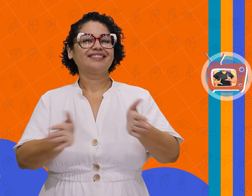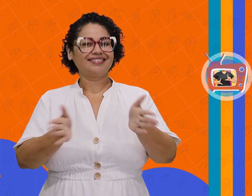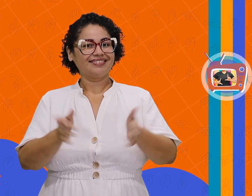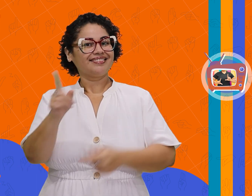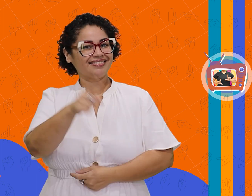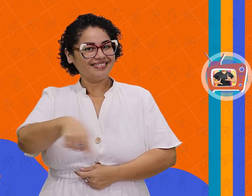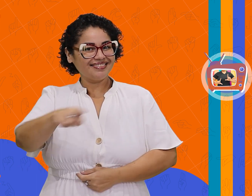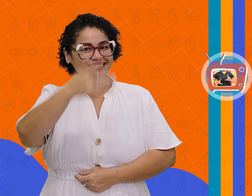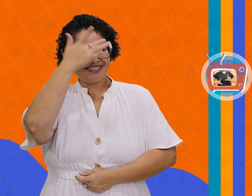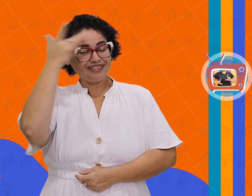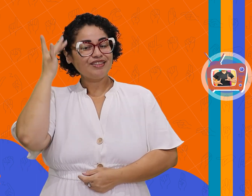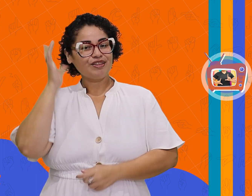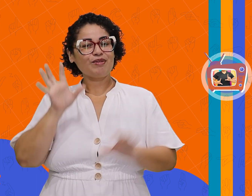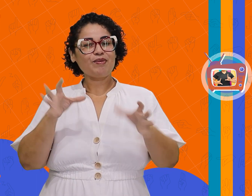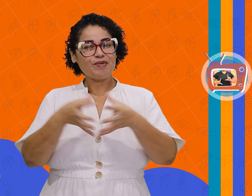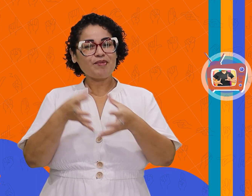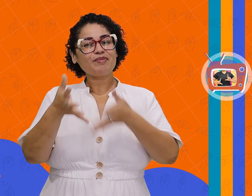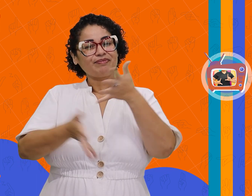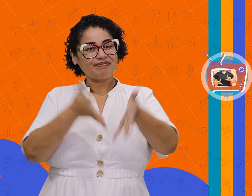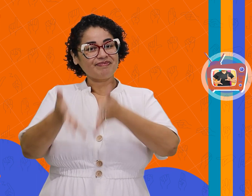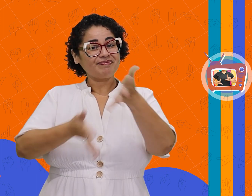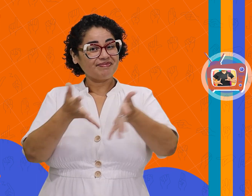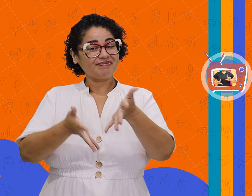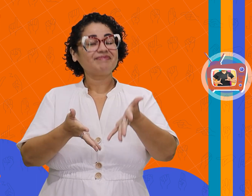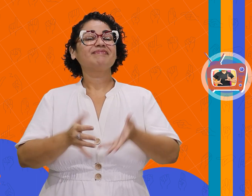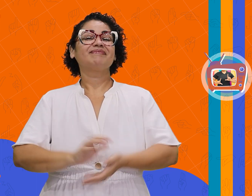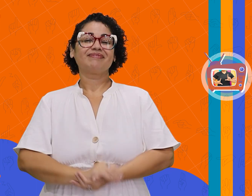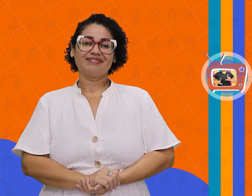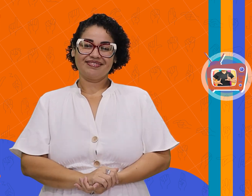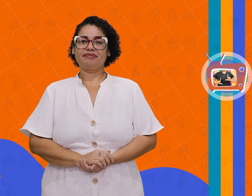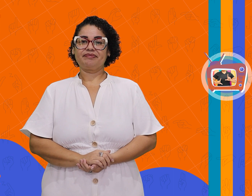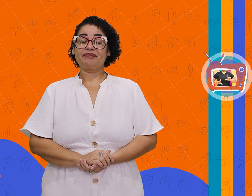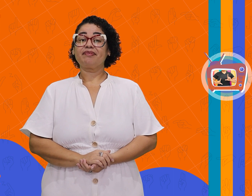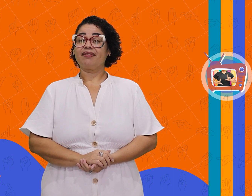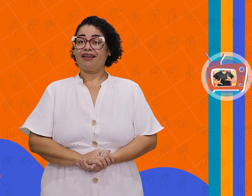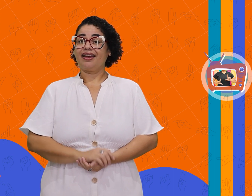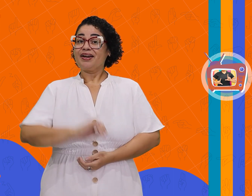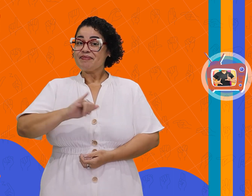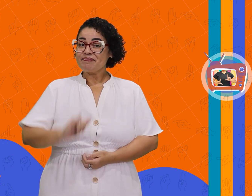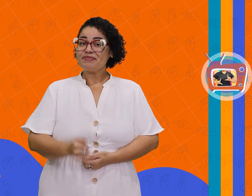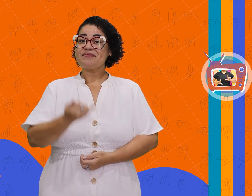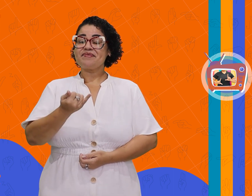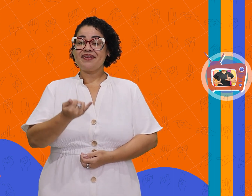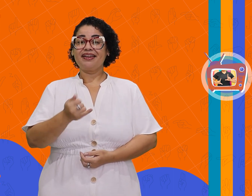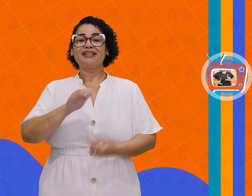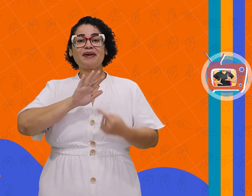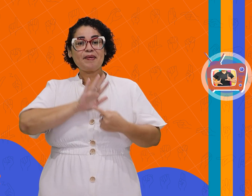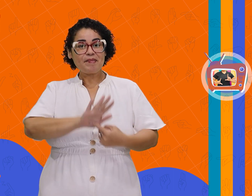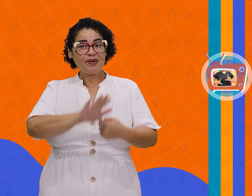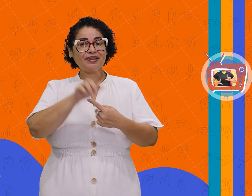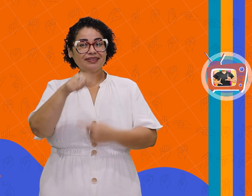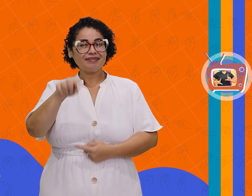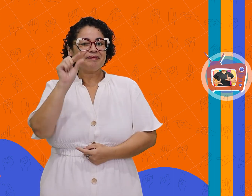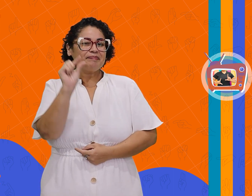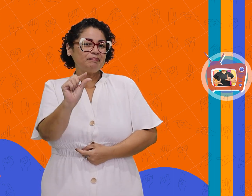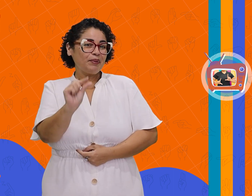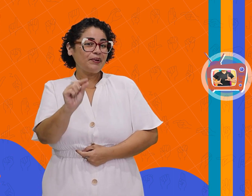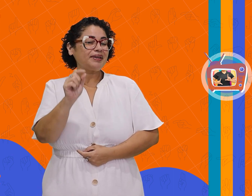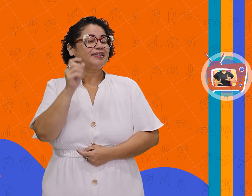a essas pessoas que se comunicam em língua de sinais. E para mostrar um pouquinho do que será apresentado a